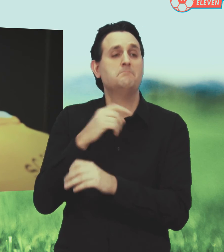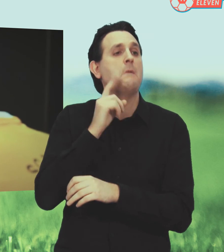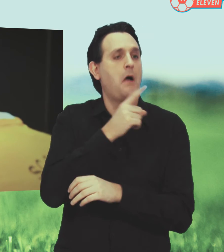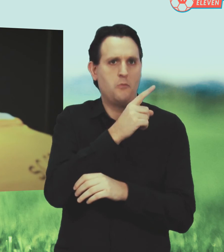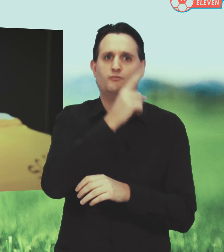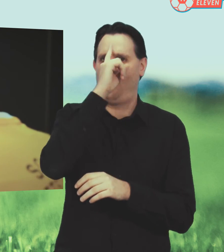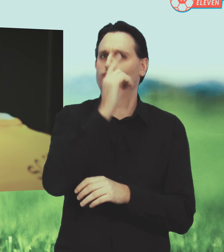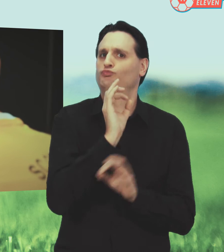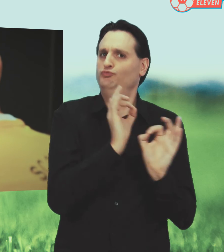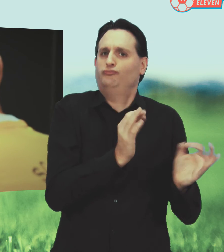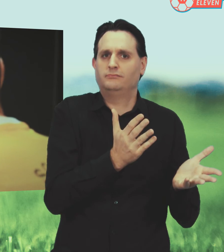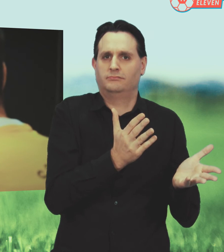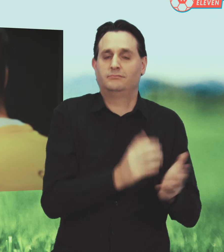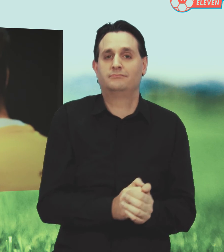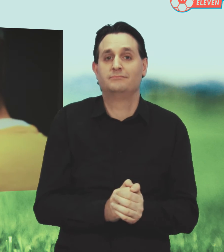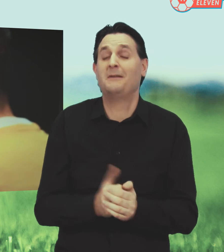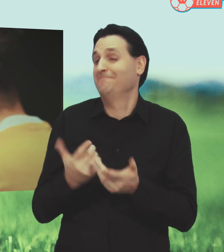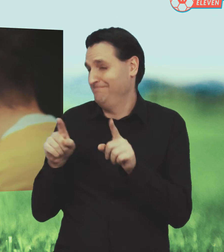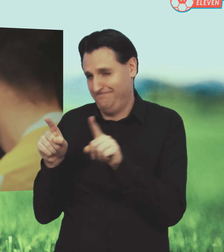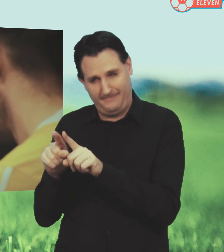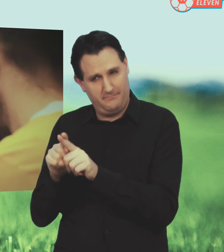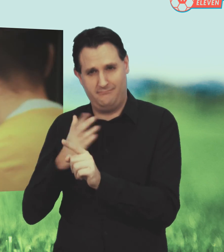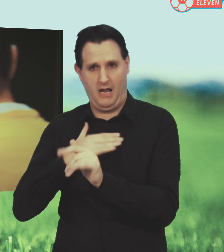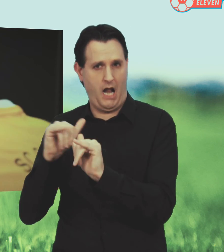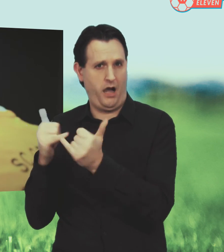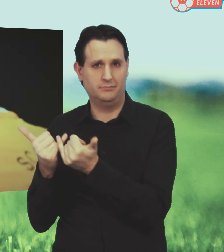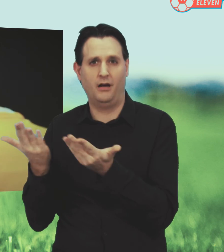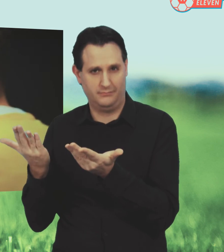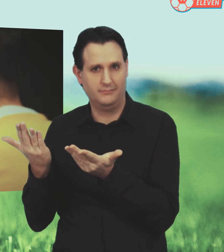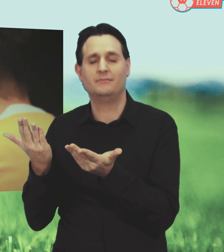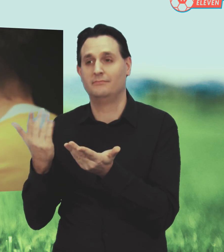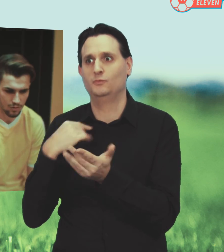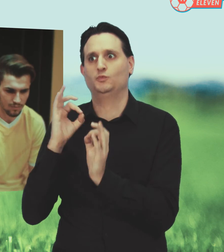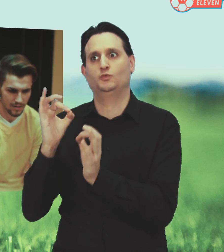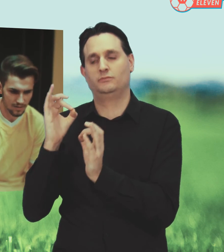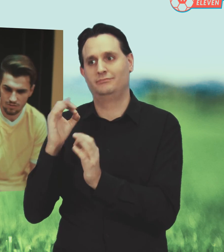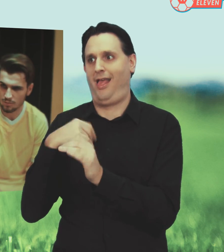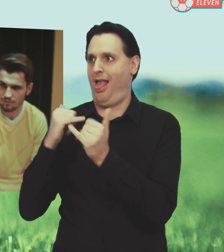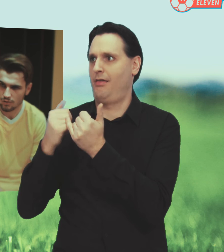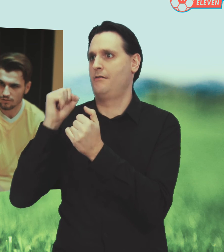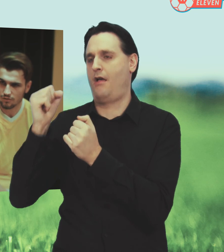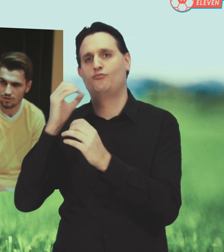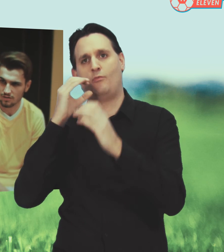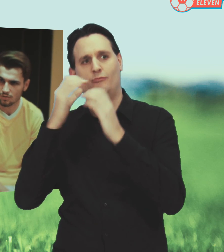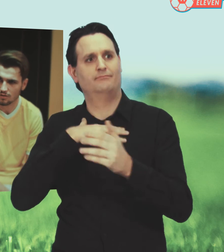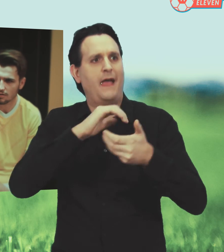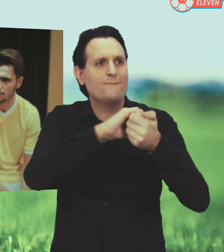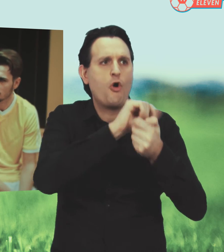relativ gut Deutsch. Also bei meinen Eltern ist es genauso. Das finde ich auch gut, weil ich will auch, dass meine Eltern sich mit meinen Freunden verständigen oder generell.